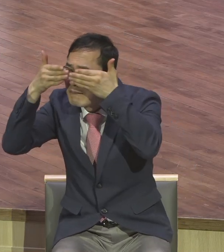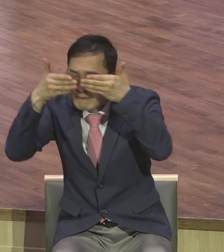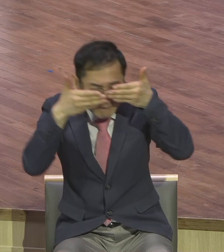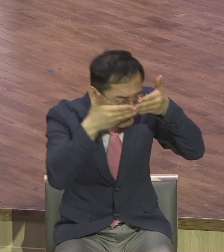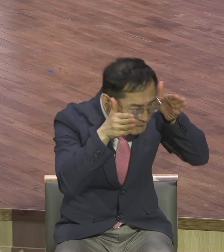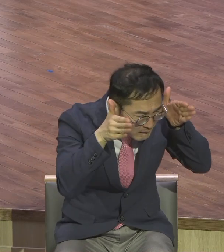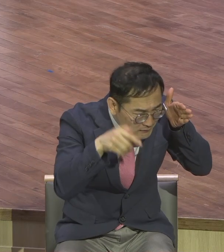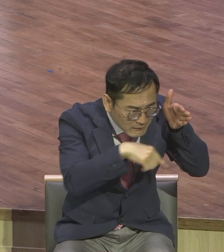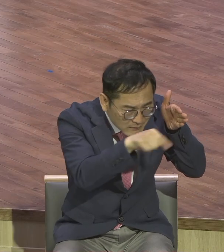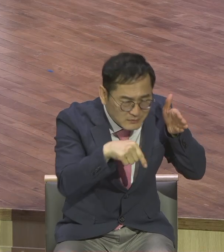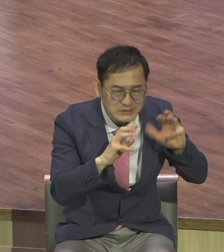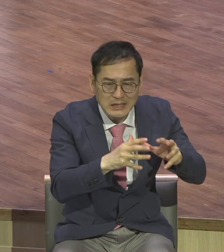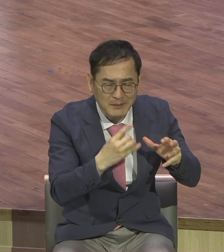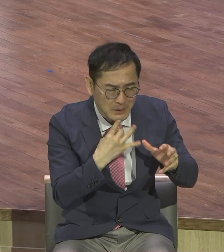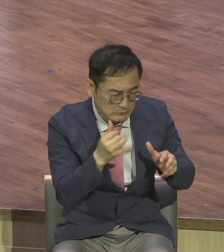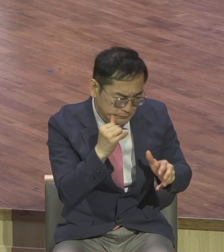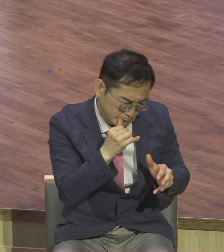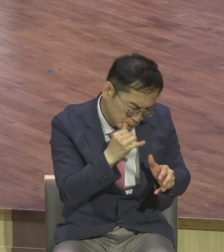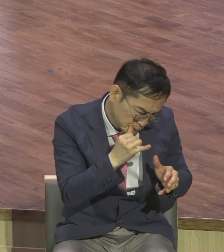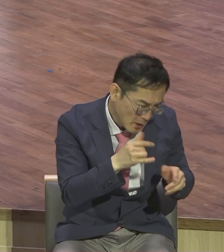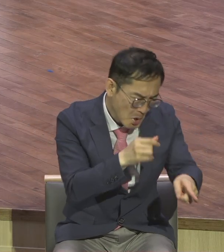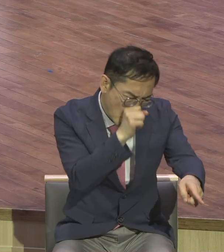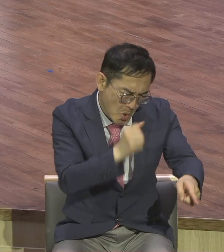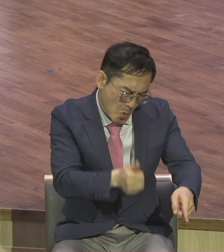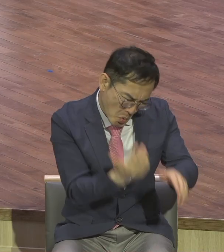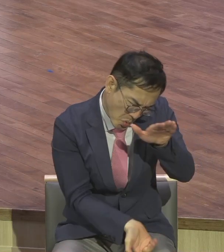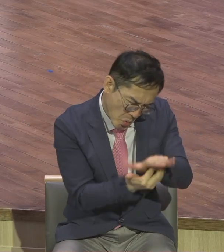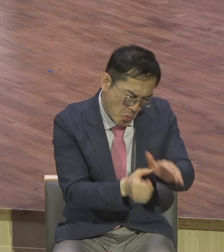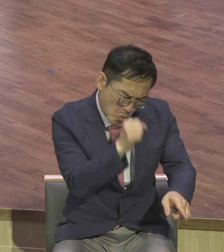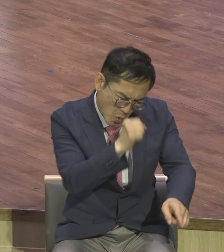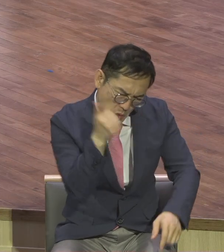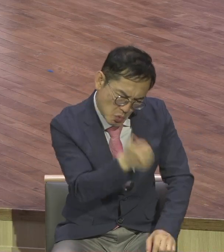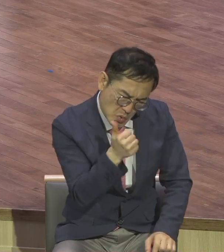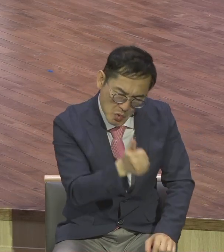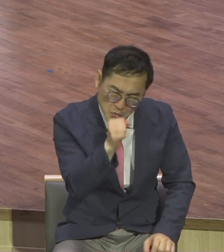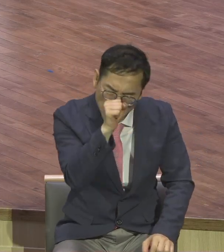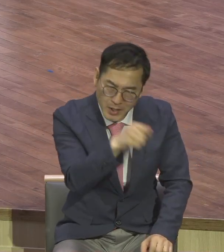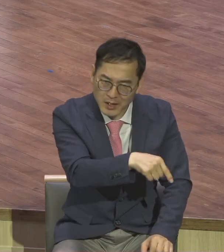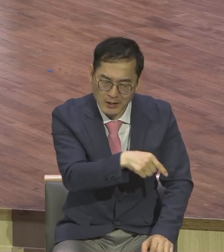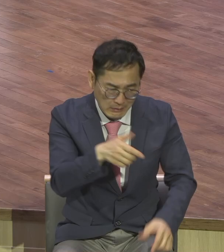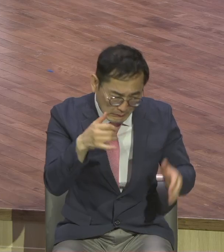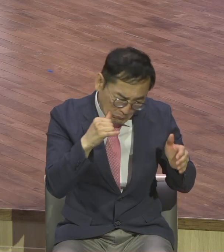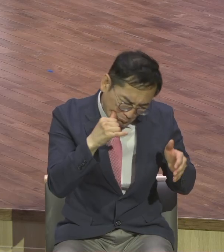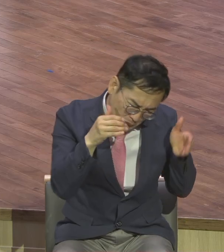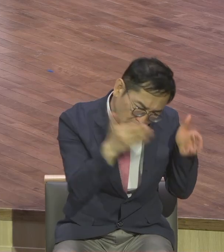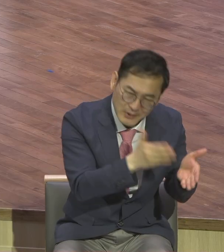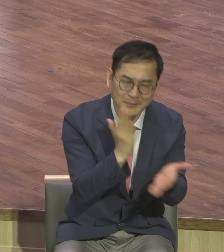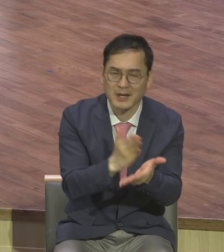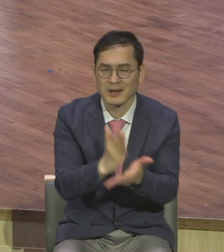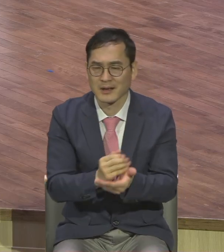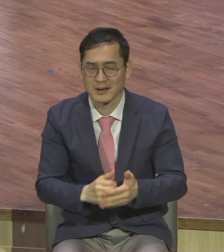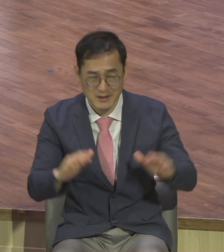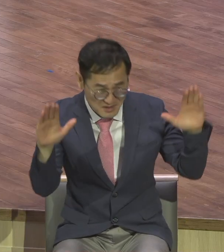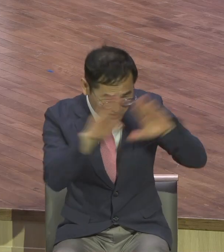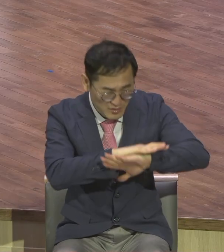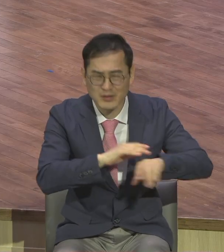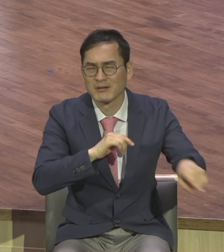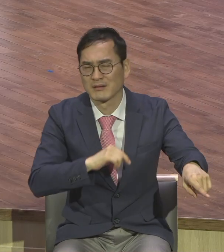지금 여러분 주위를 둘러싸고 있는 허감 권세를 아시길 바랍니다. 여러분이 기도하면 하루 군대가